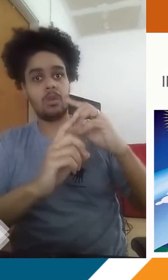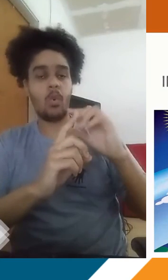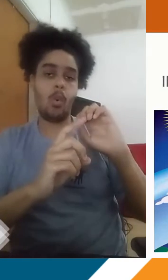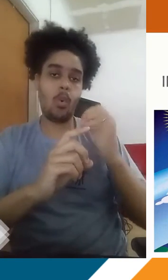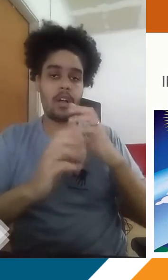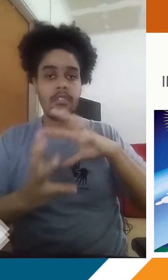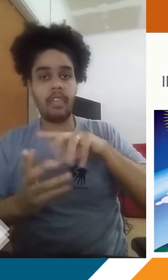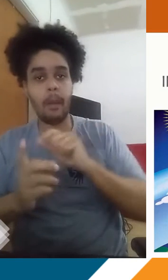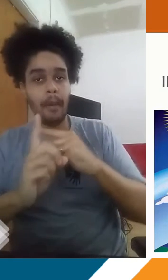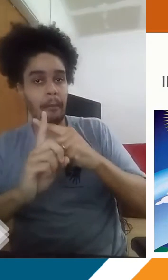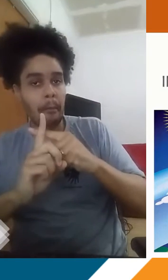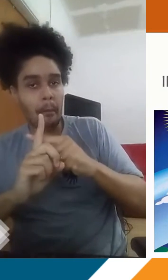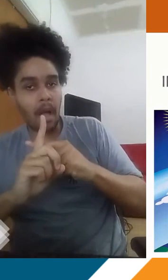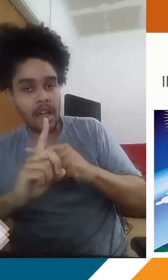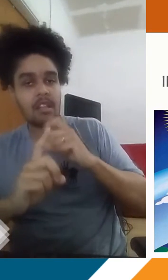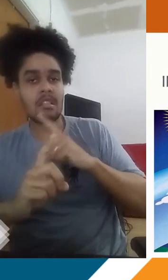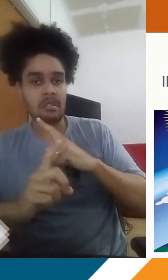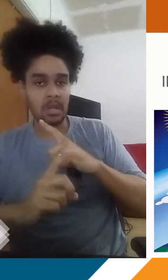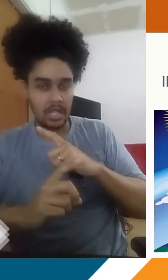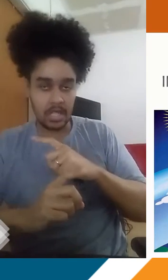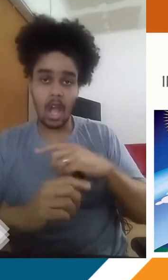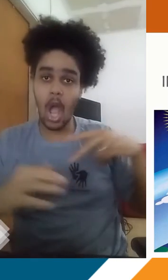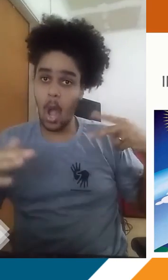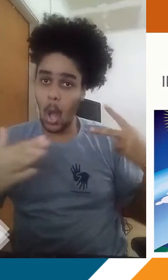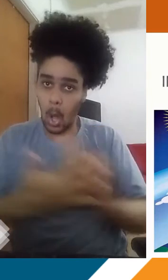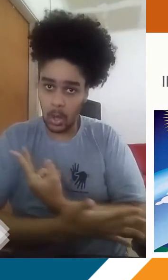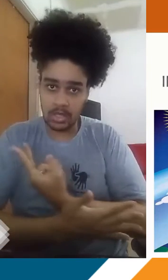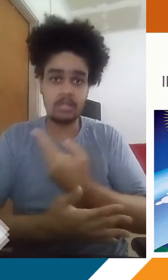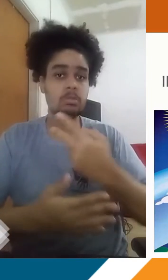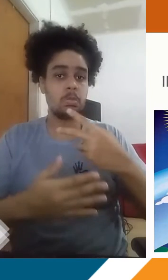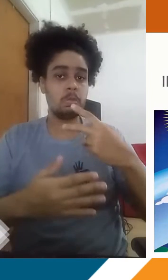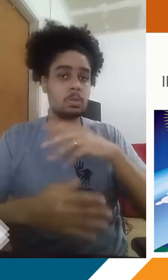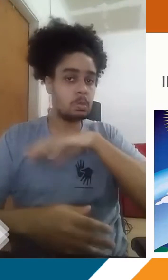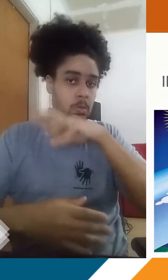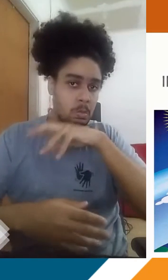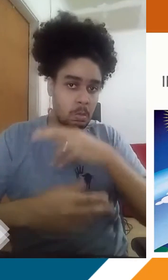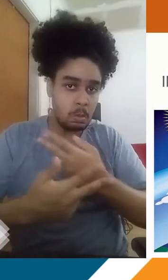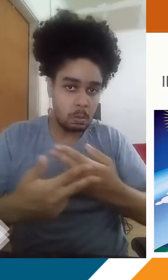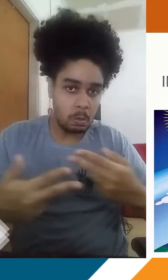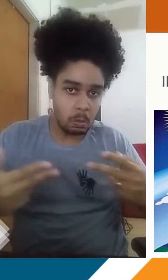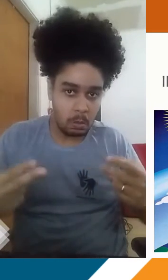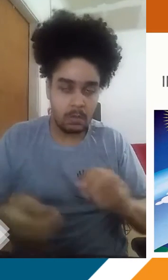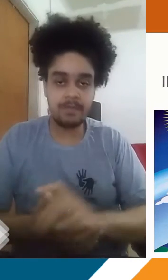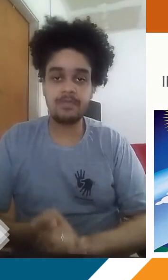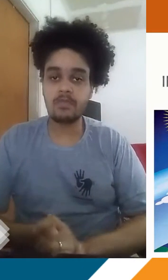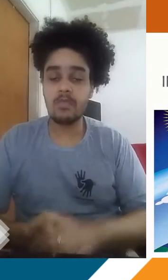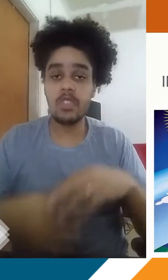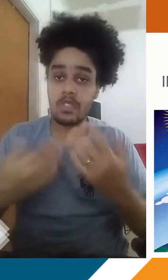temperatura tão baixa, que provavelmente isso teria impactos aí na biodiversidade, na manutenção de várias formas de